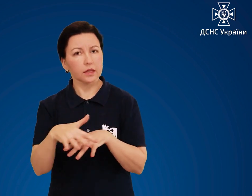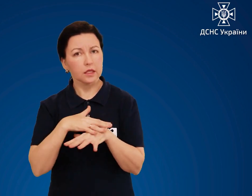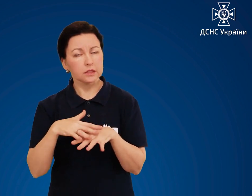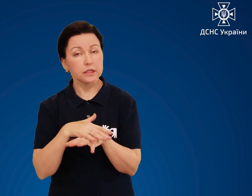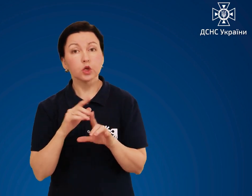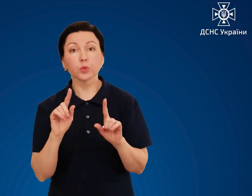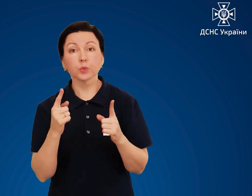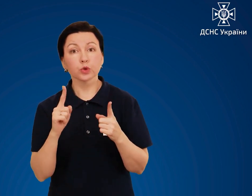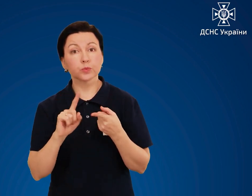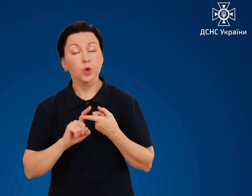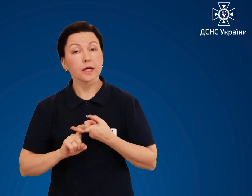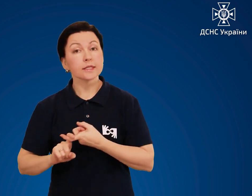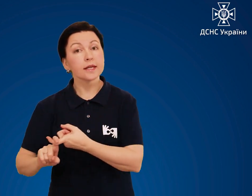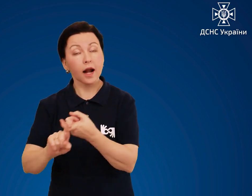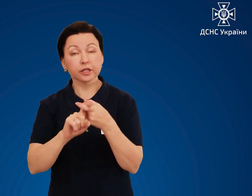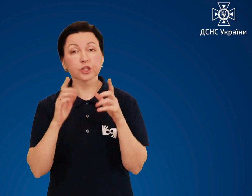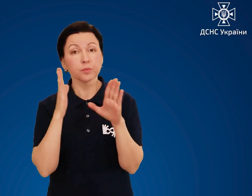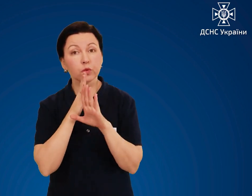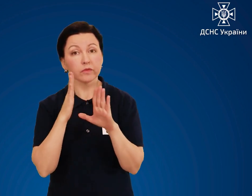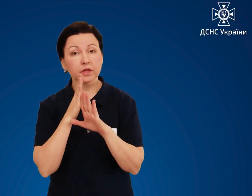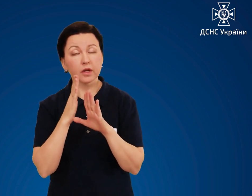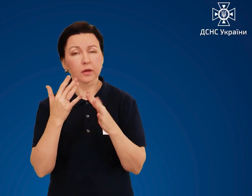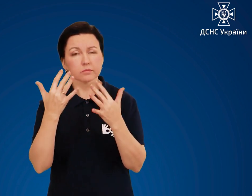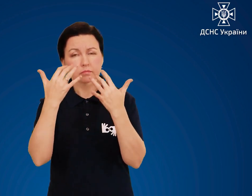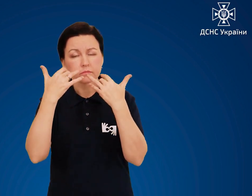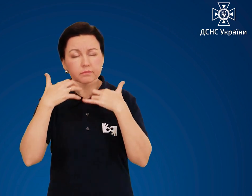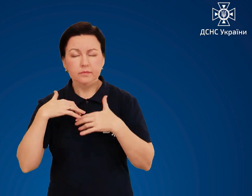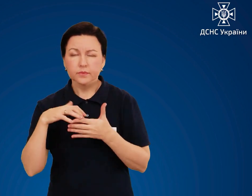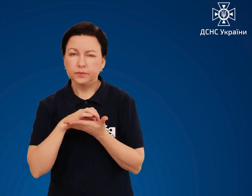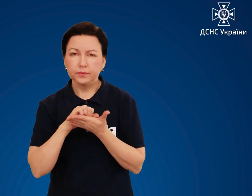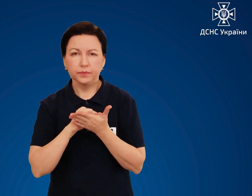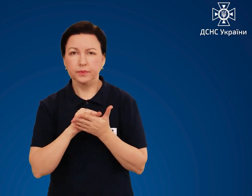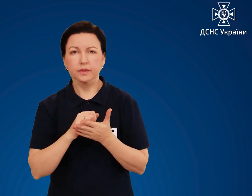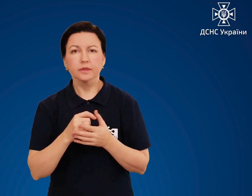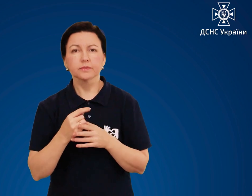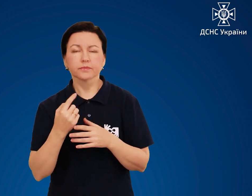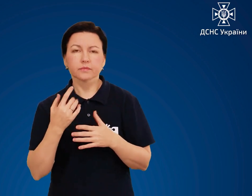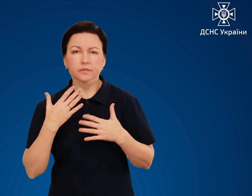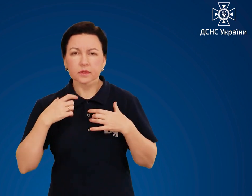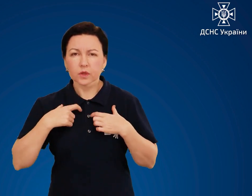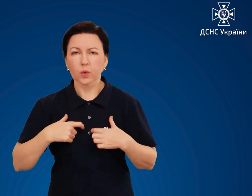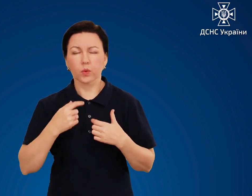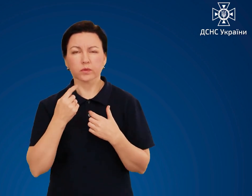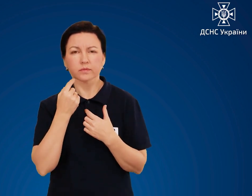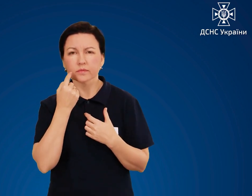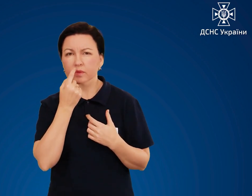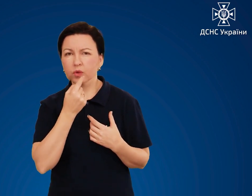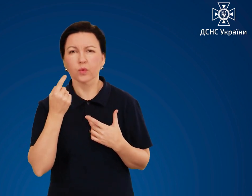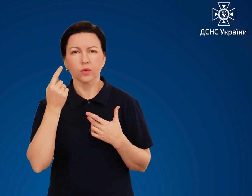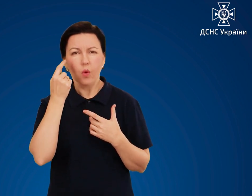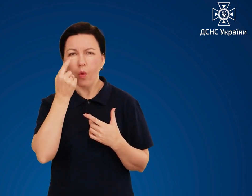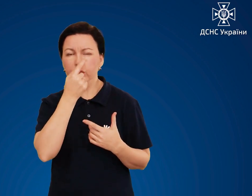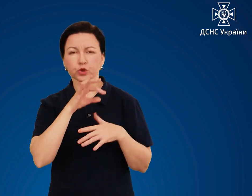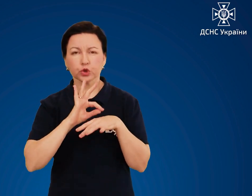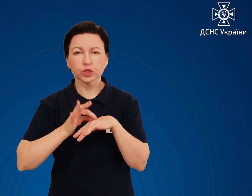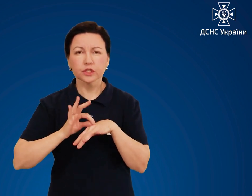адже заражене повітря вражає органи дихання, а також очі, шкіру та інші органи.